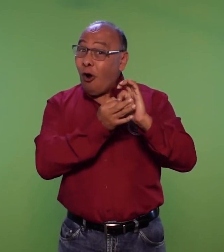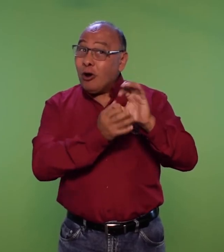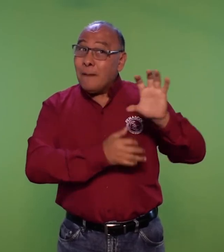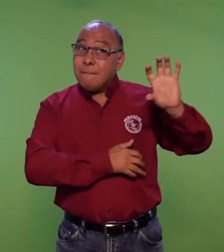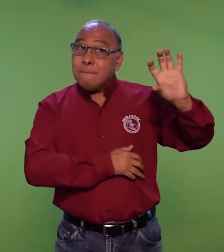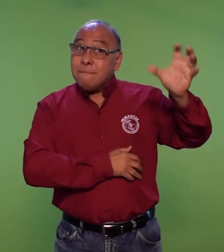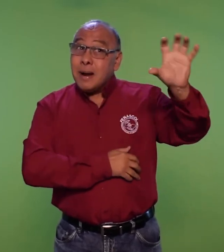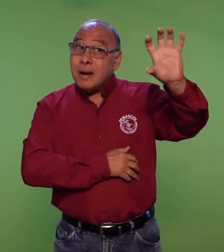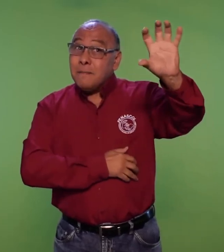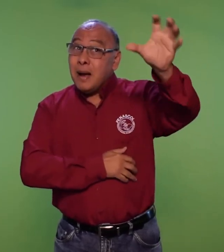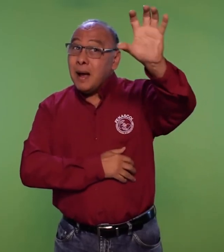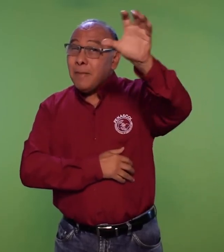regiones del país